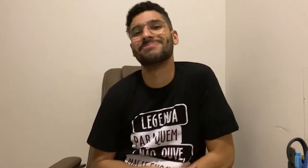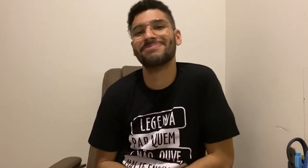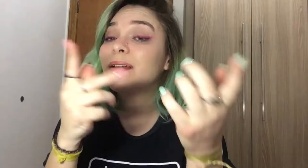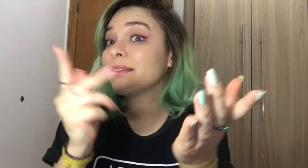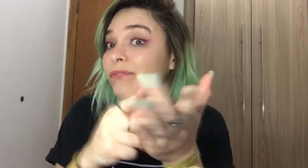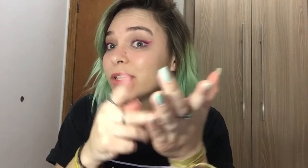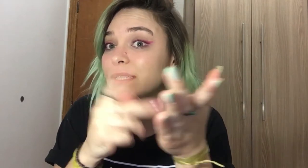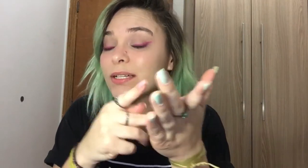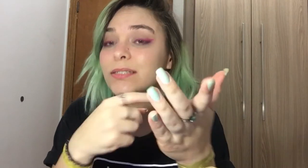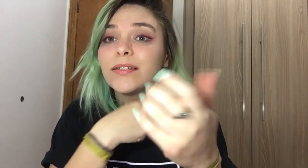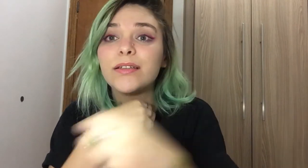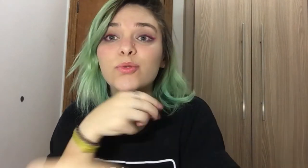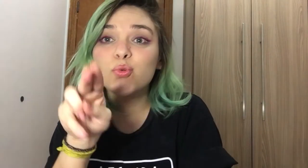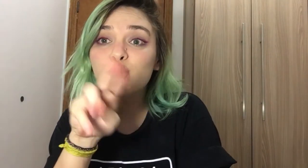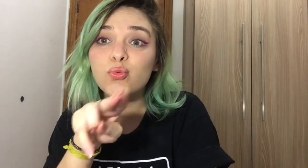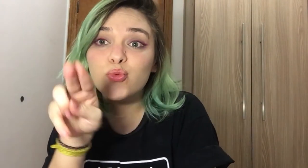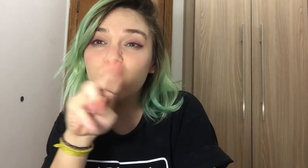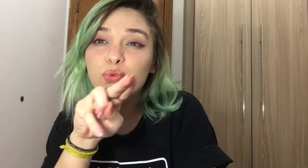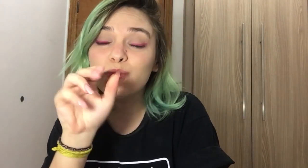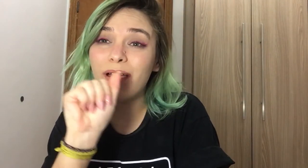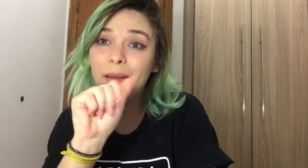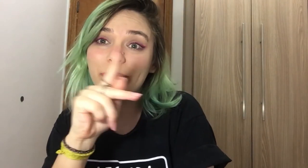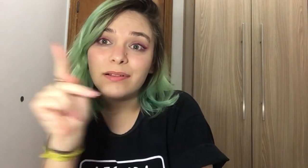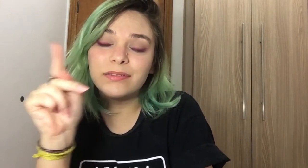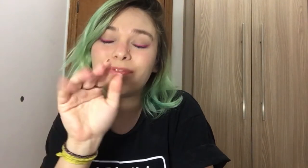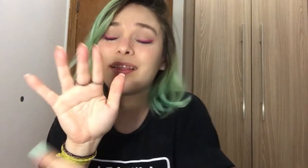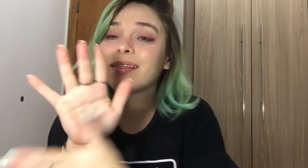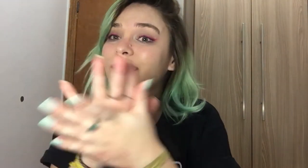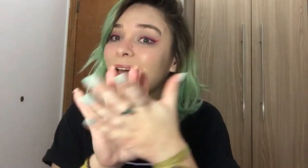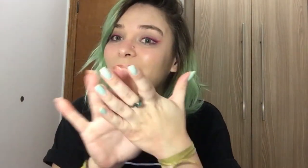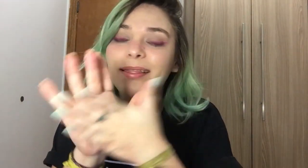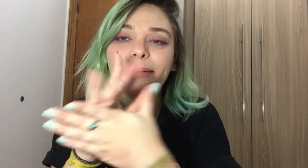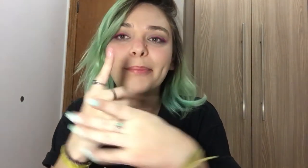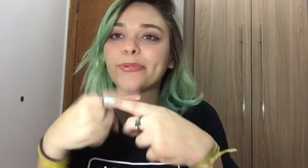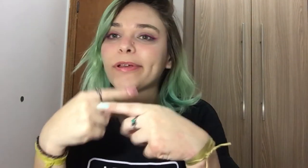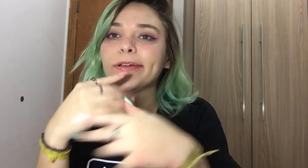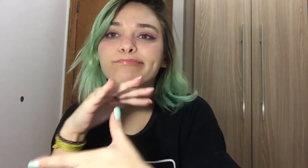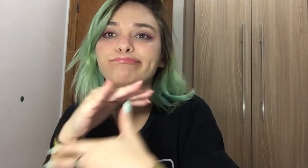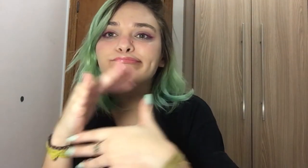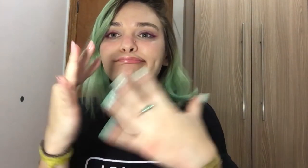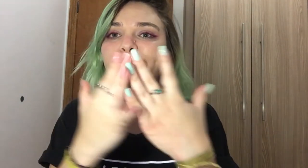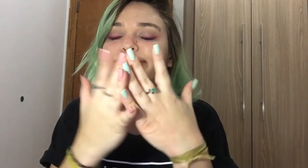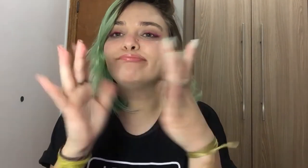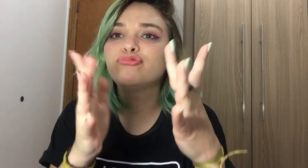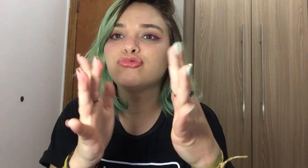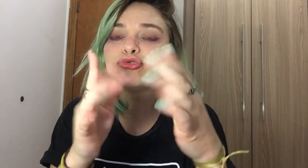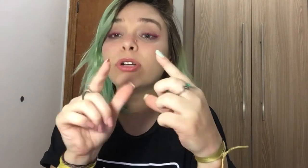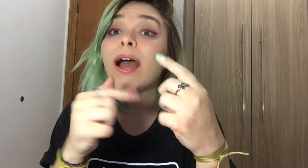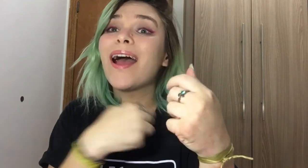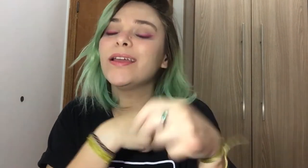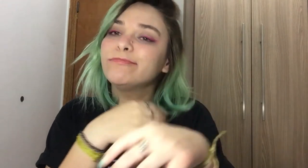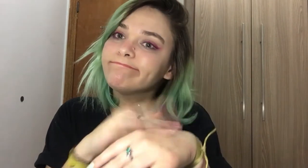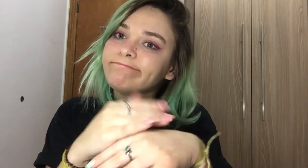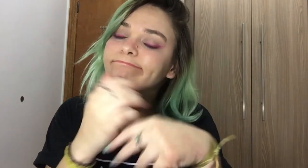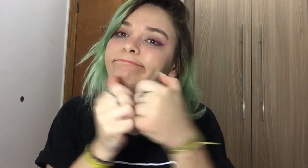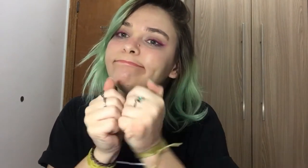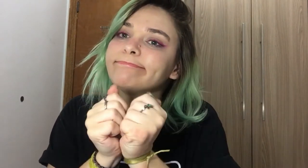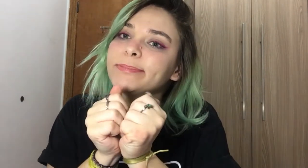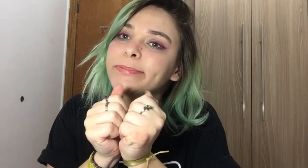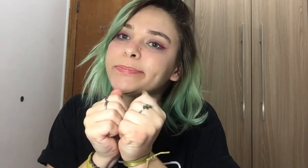são pagos Flávia Na verdade eu nem acabo usando o aplicativo porque eu gravo todos os meus vídeos diretos nas redes